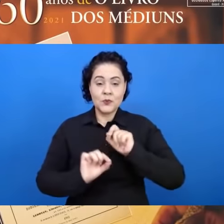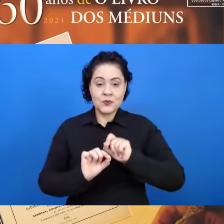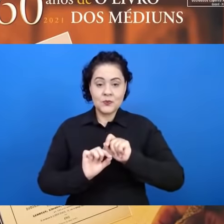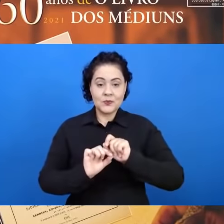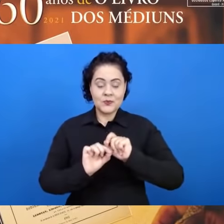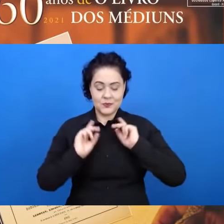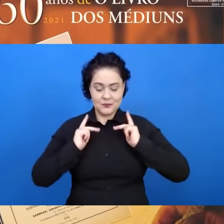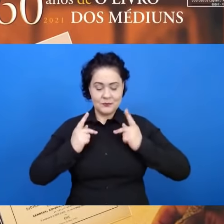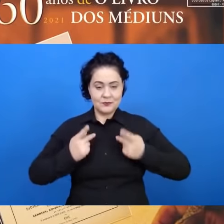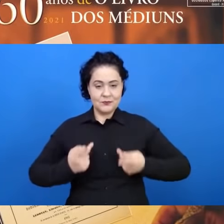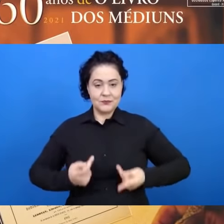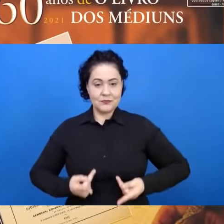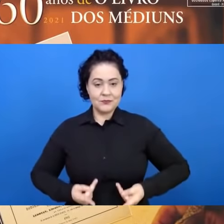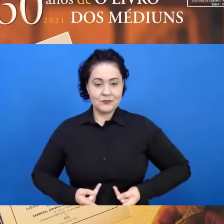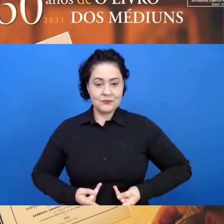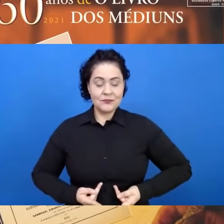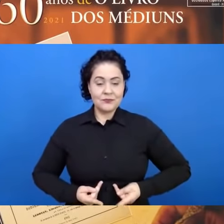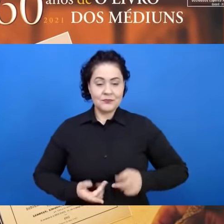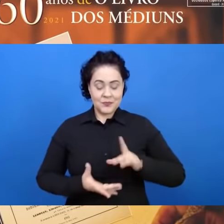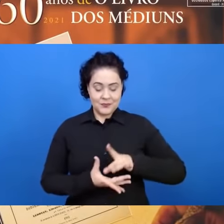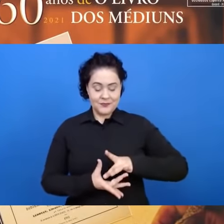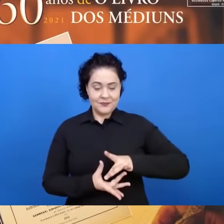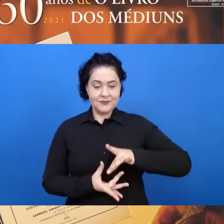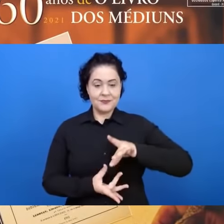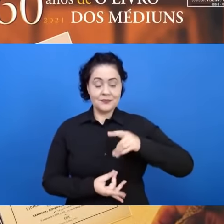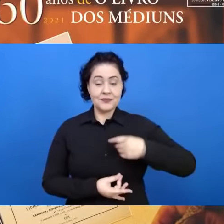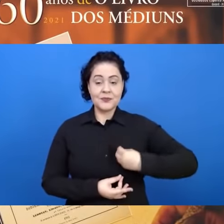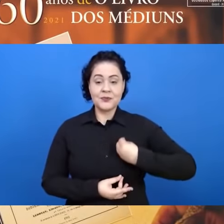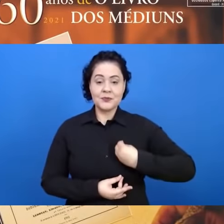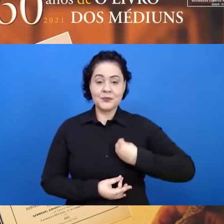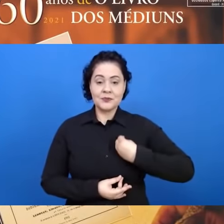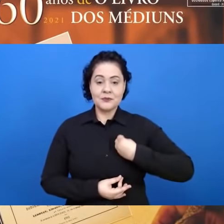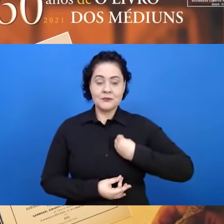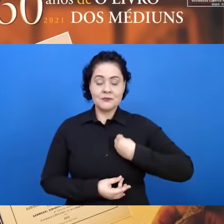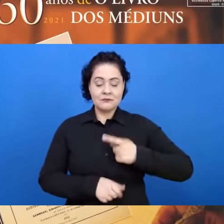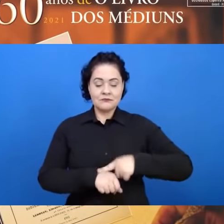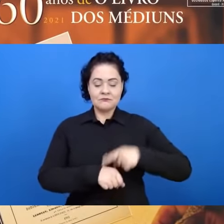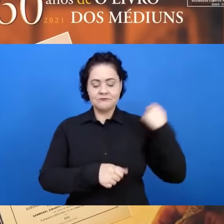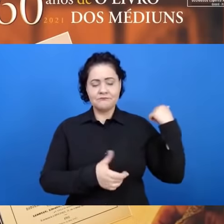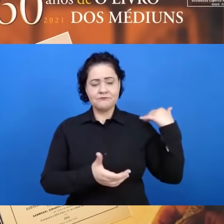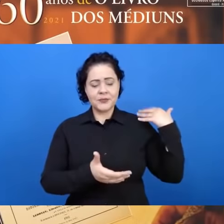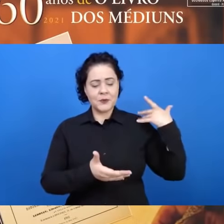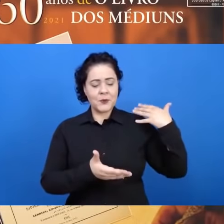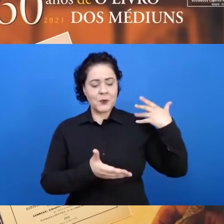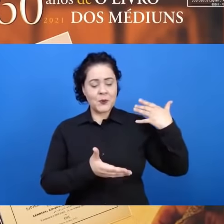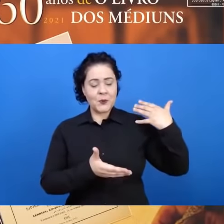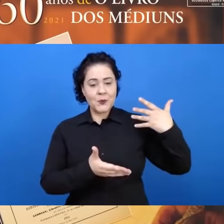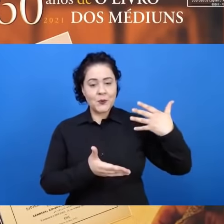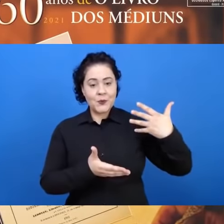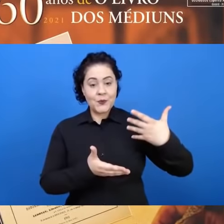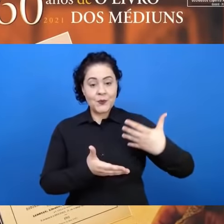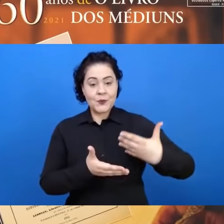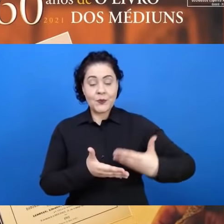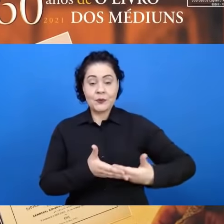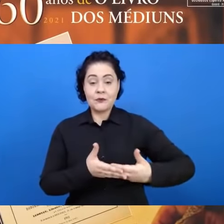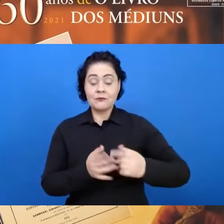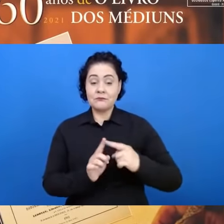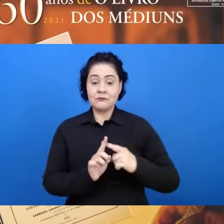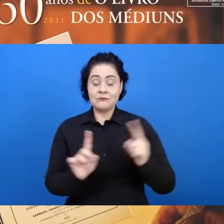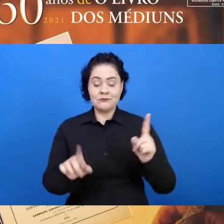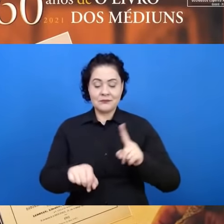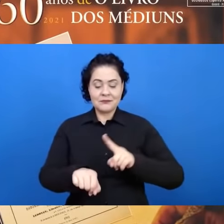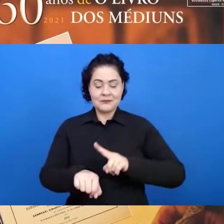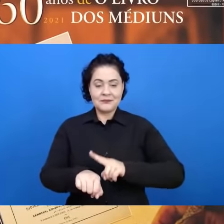dessa faculdade do Espírito que existe de todos os tempos, mas que só os tempos do Consolador